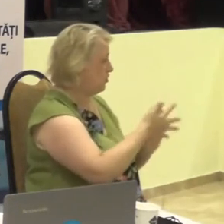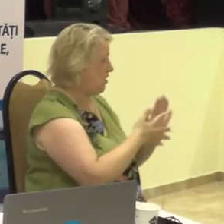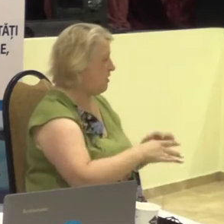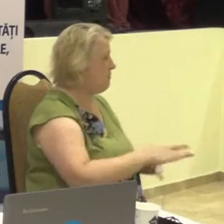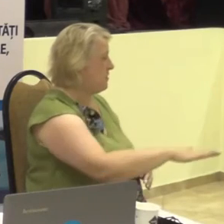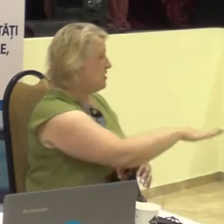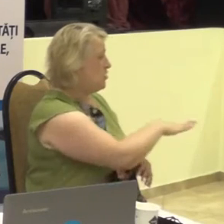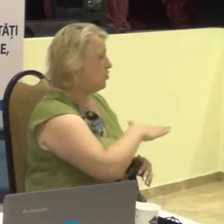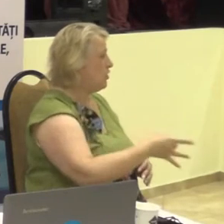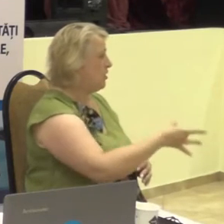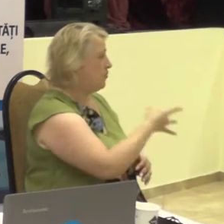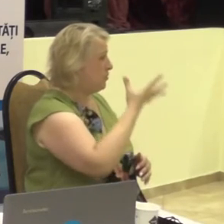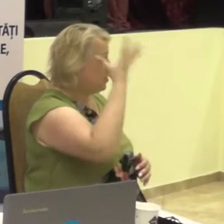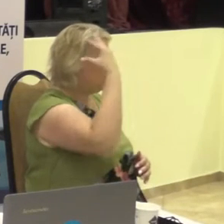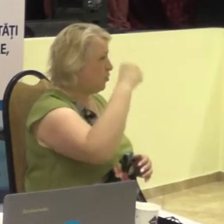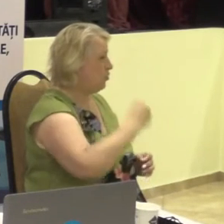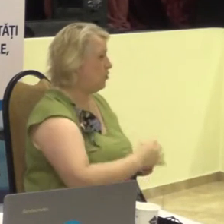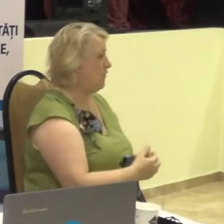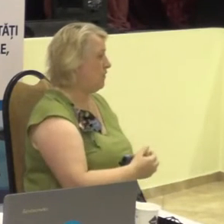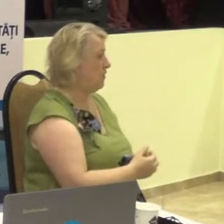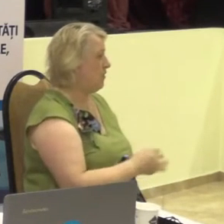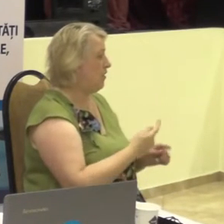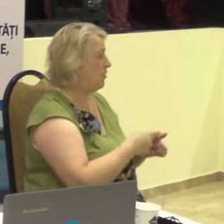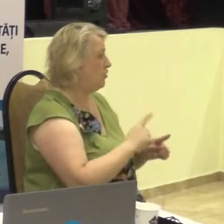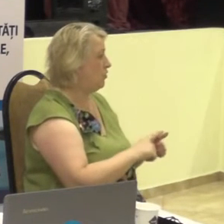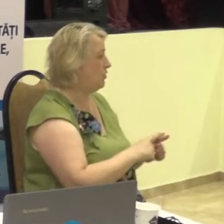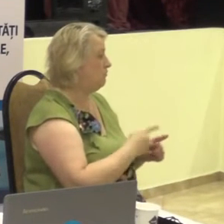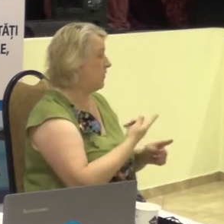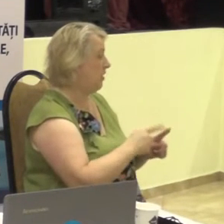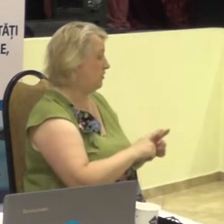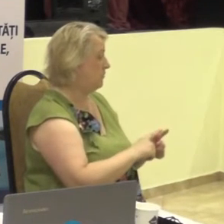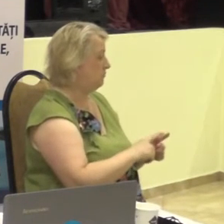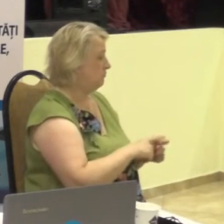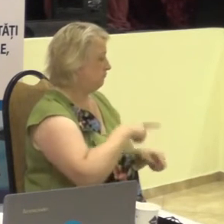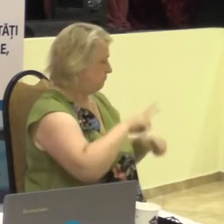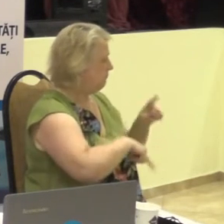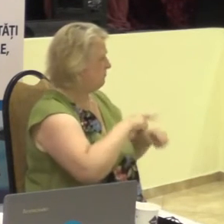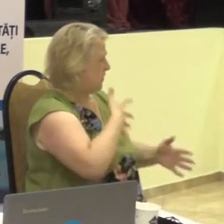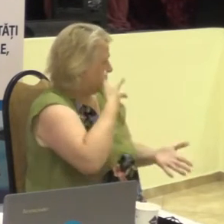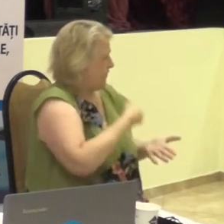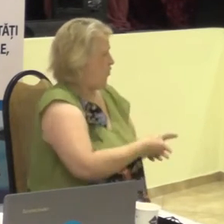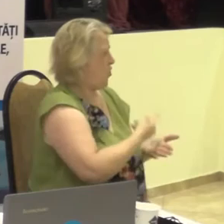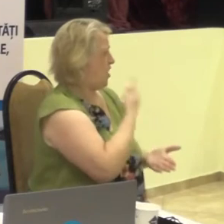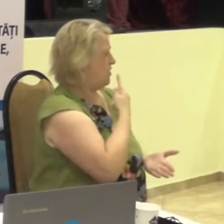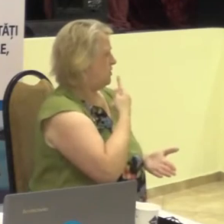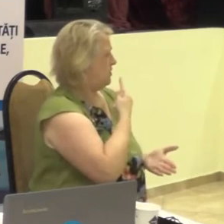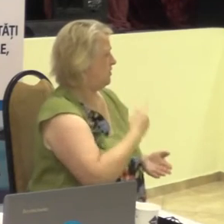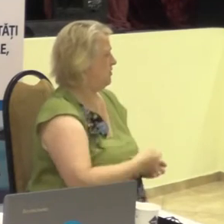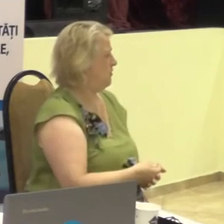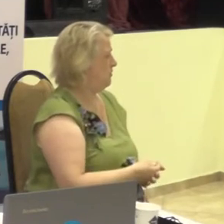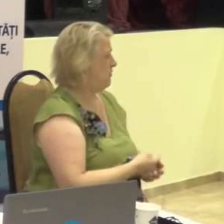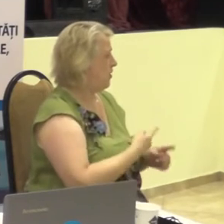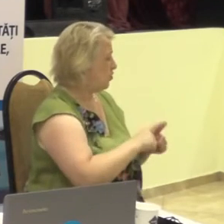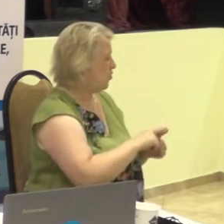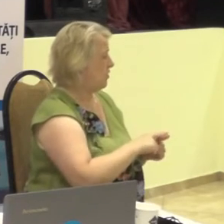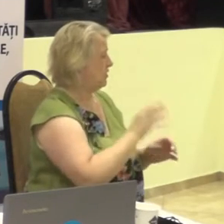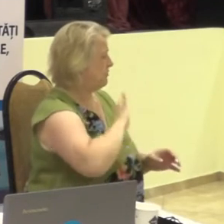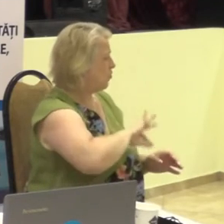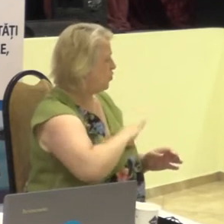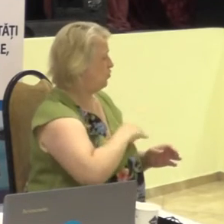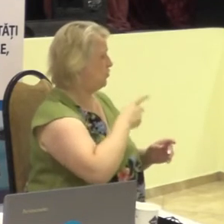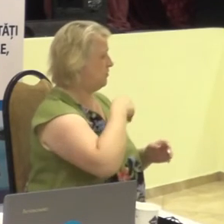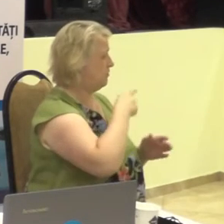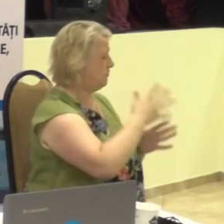teritoriul Republicii Moldova, care este limba maternă și limba care este vorbită de